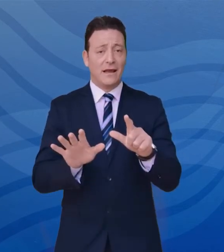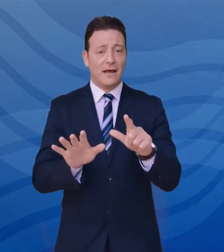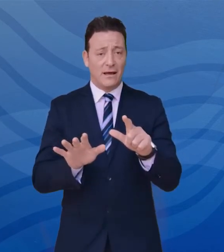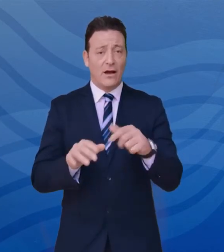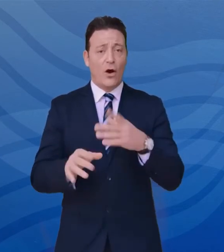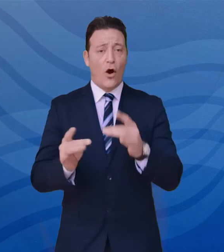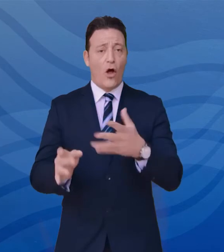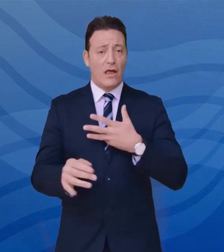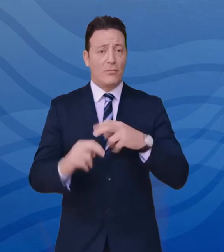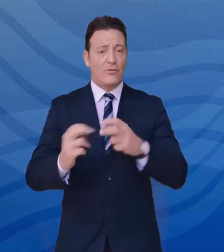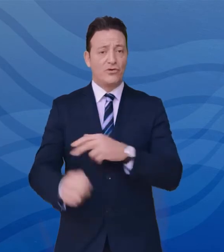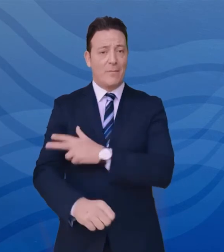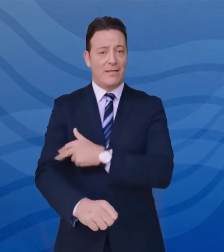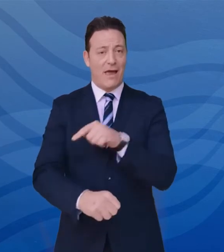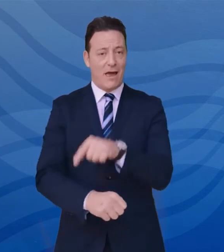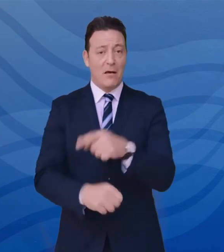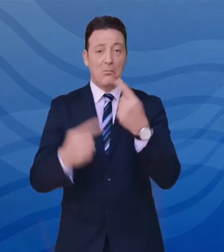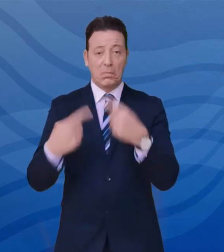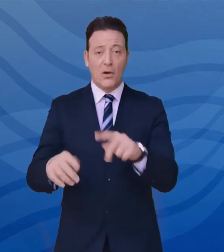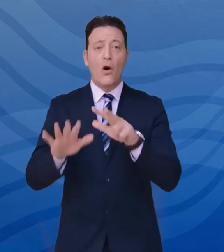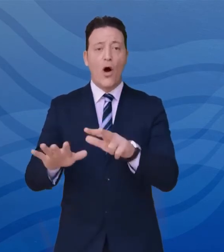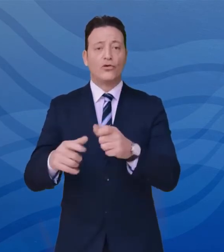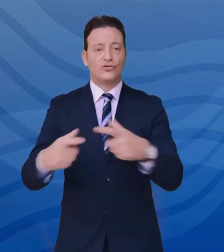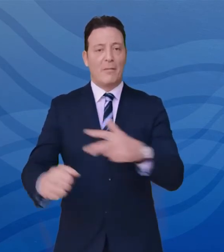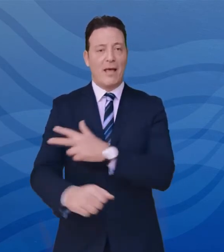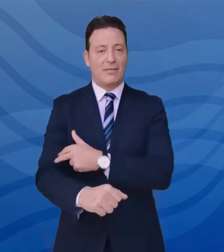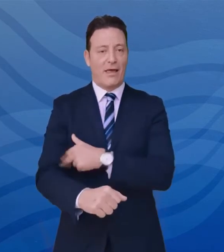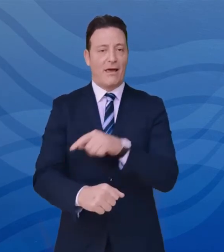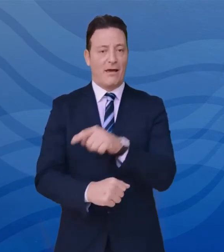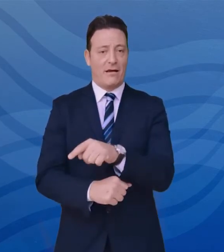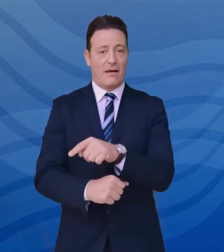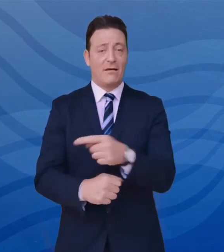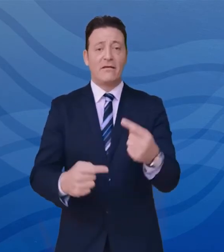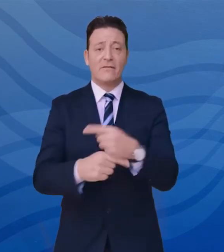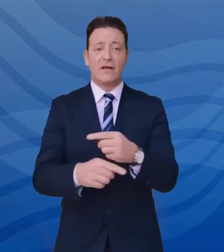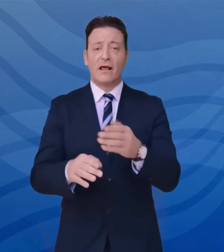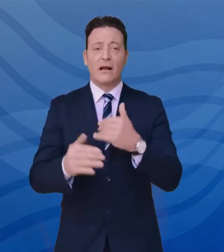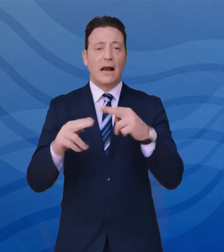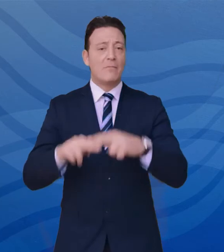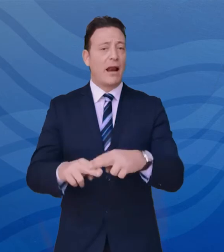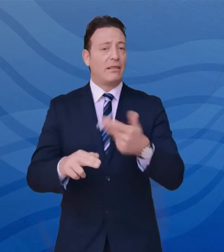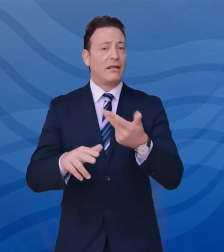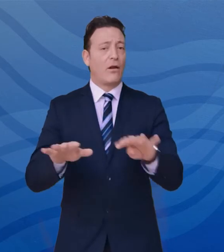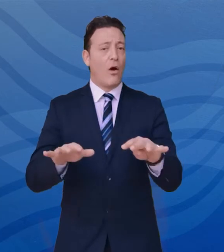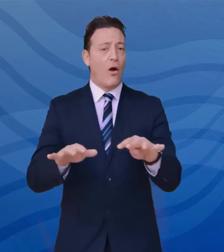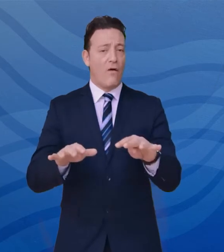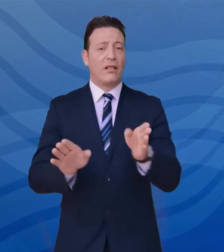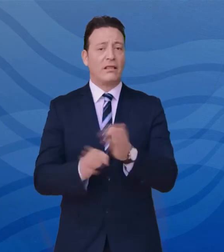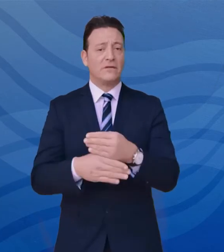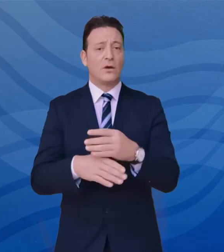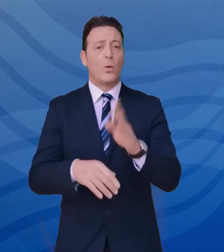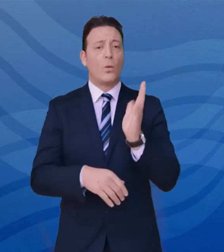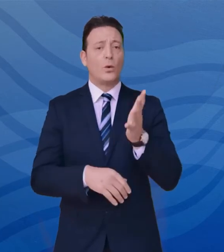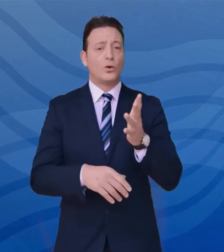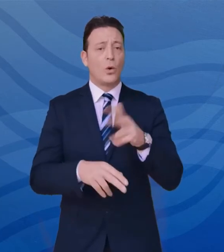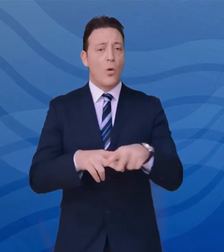provincia di Matera e di queste 8 interessano la città di Matera, mentre i rimanenti 39 sono distribuite in 15 comuni